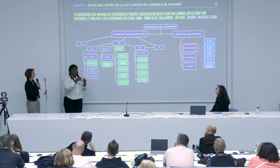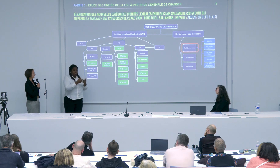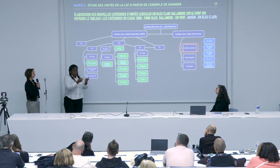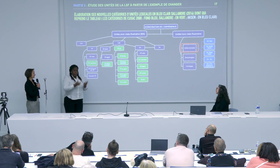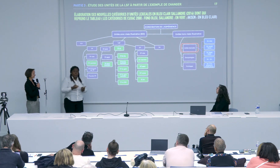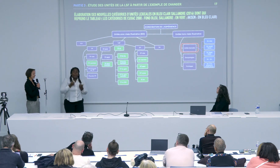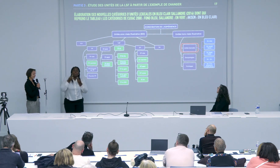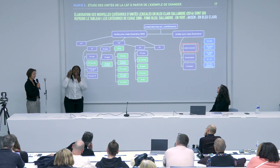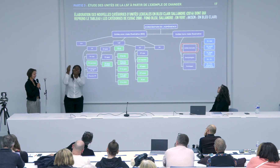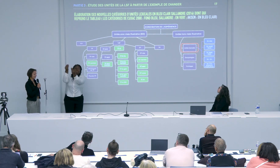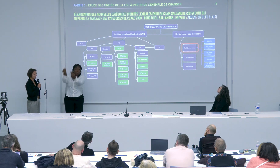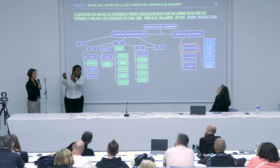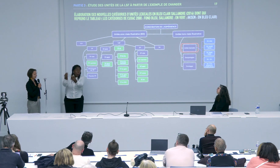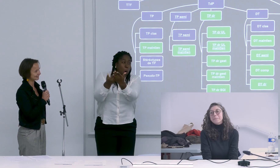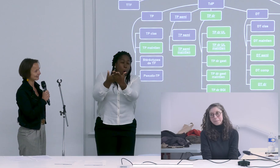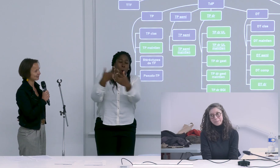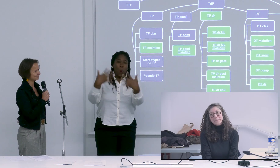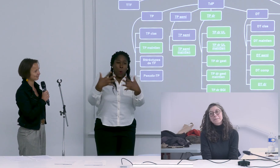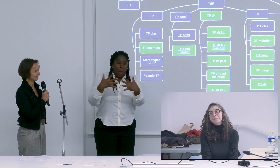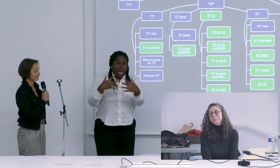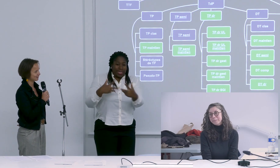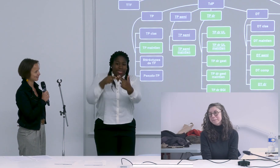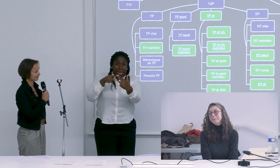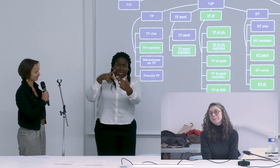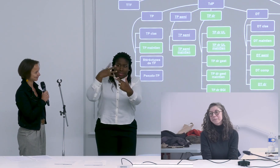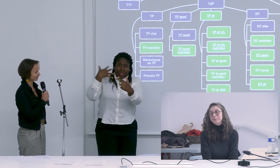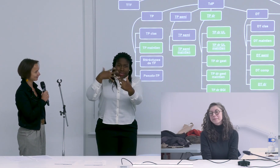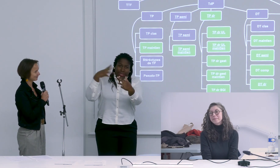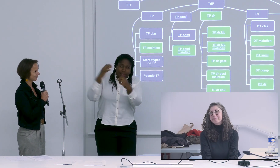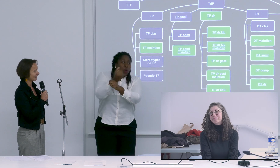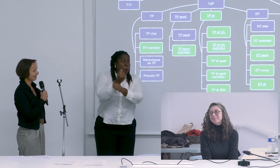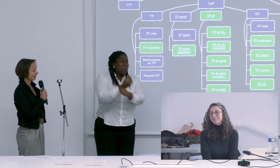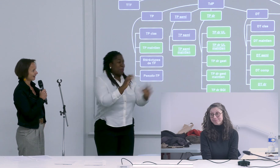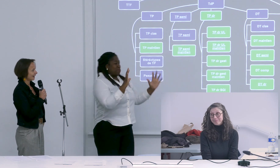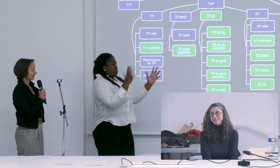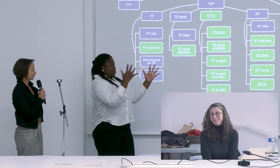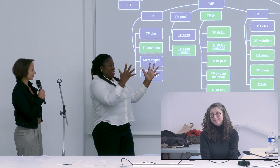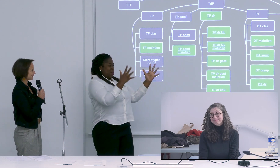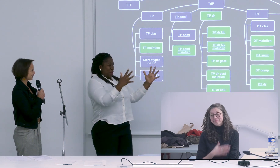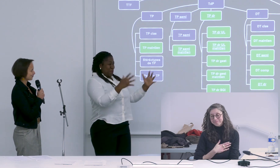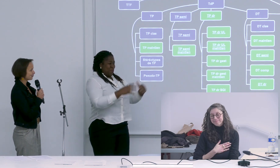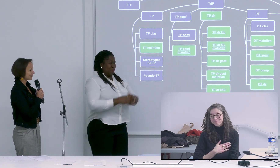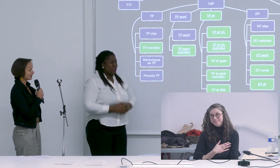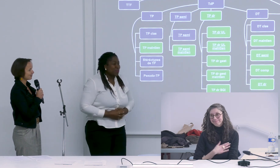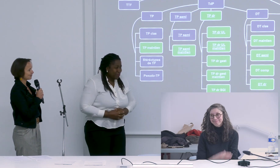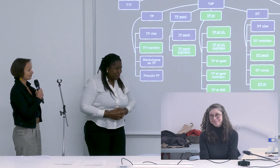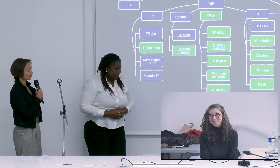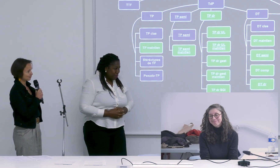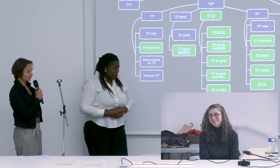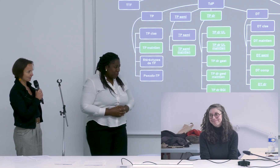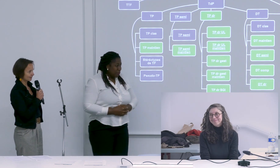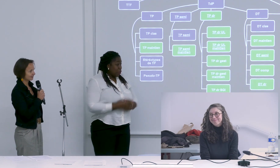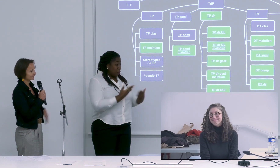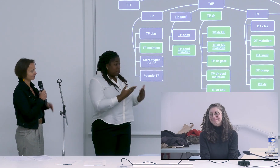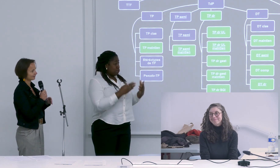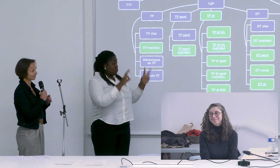c'est parfois aussi une des étapes les plus vertigineuses alors j'ai beaucoup aimé le